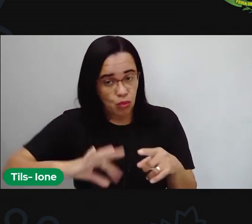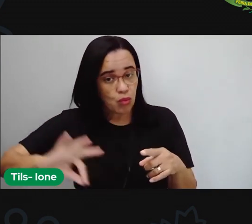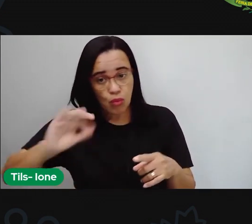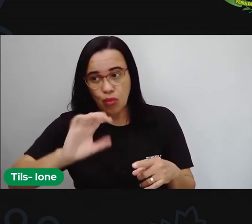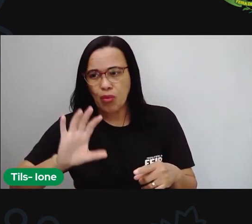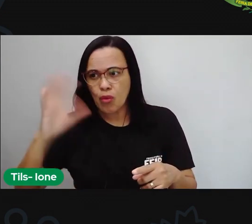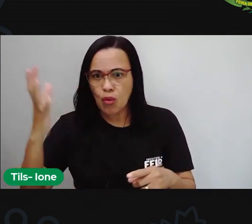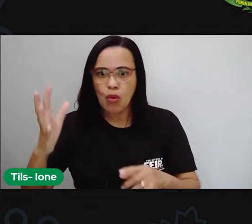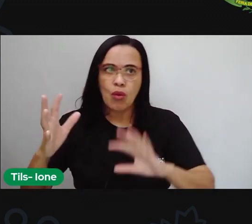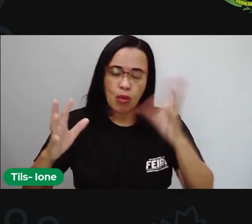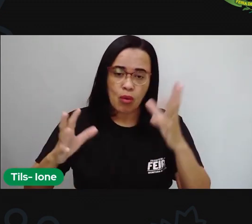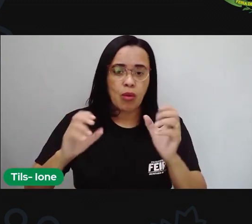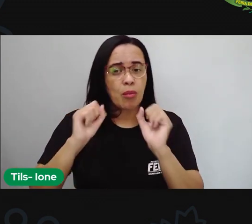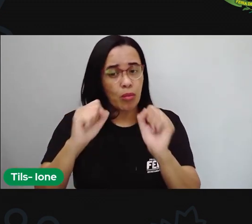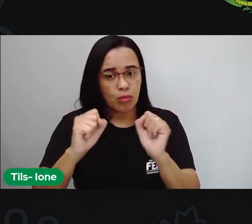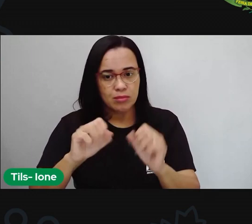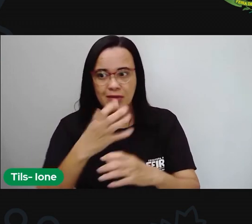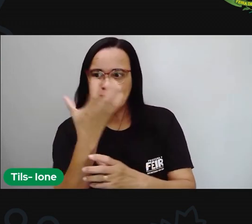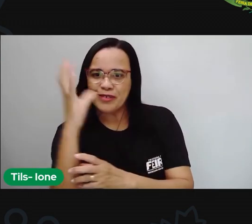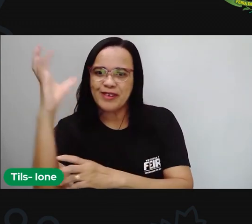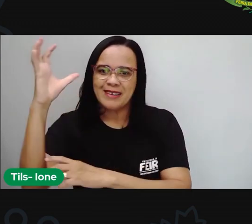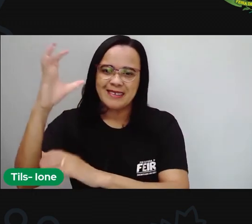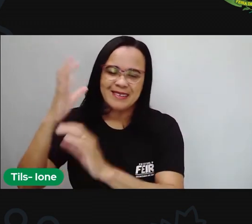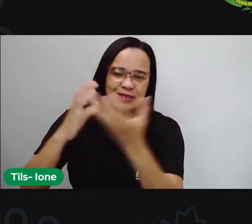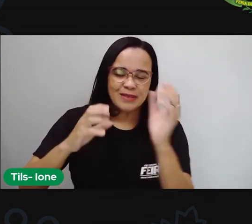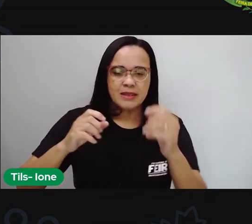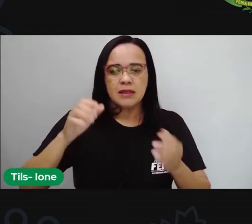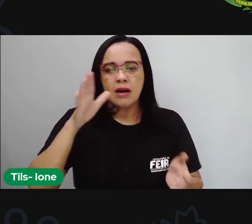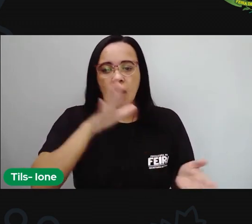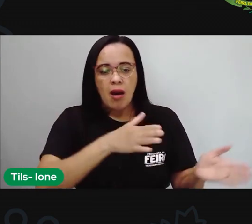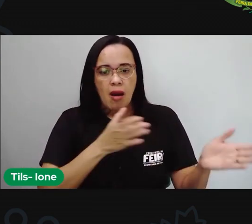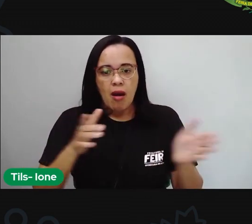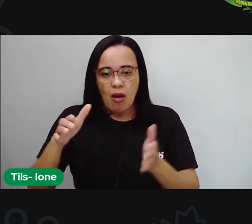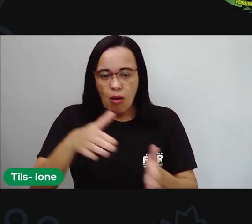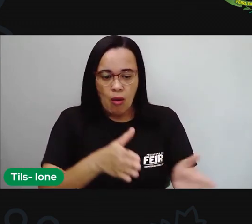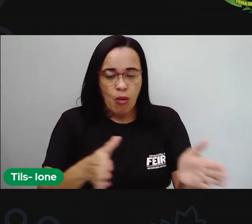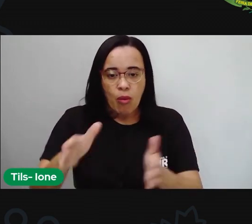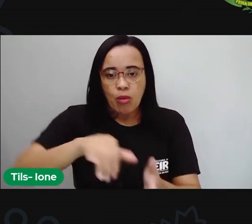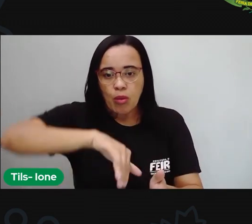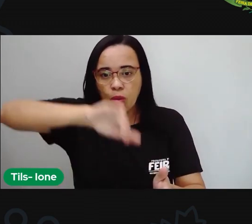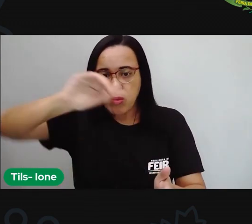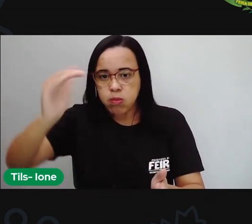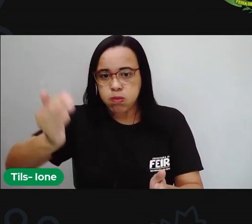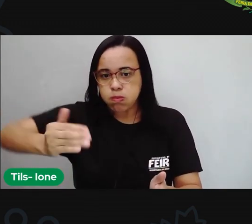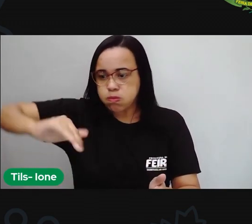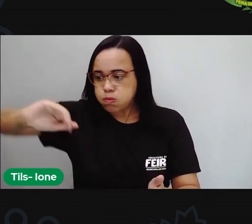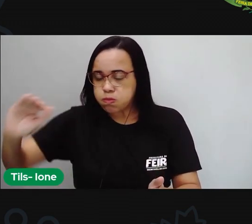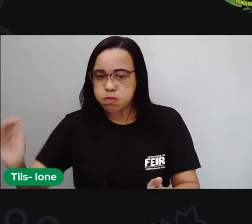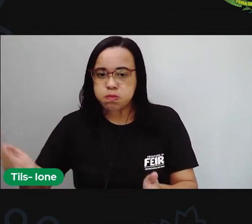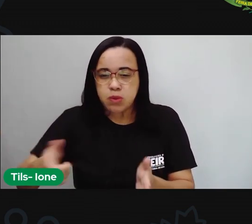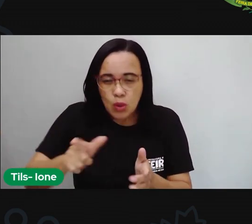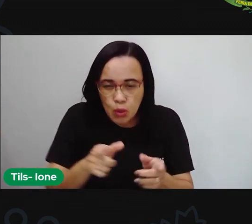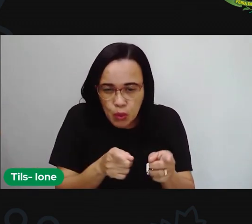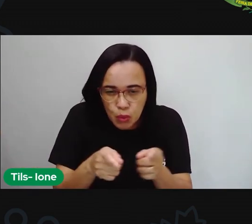Atravessaram rios, subiram montanhas, pegaram trilhas estreitas e desconhecidas da floresta